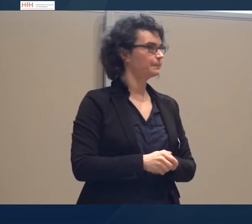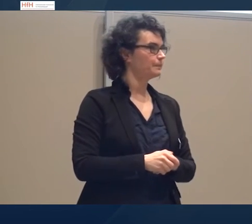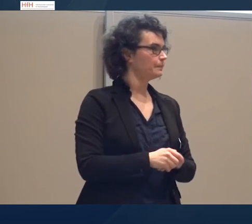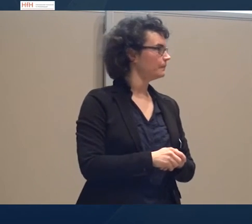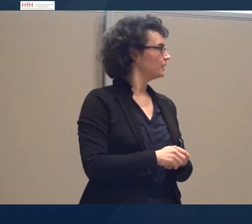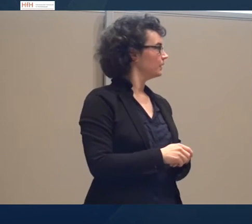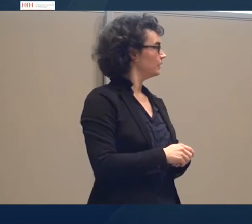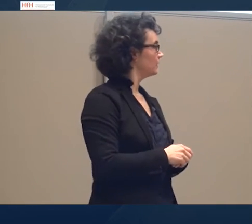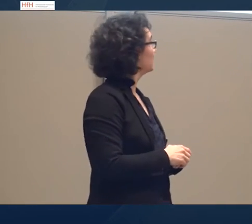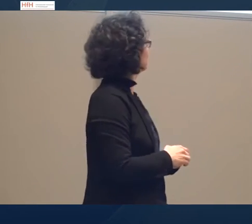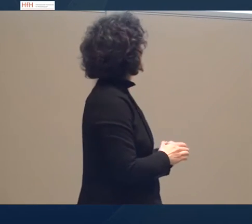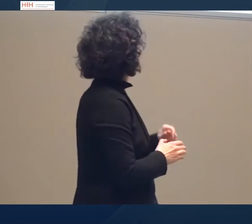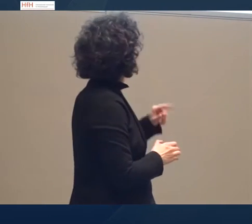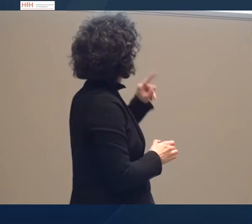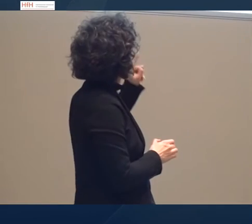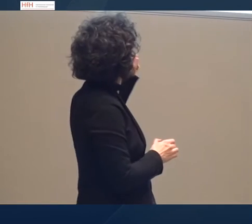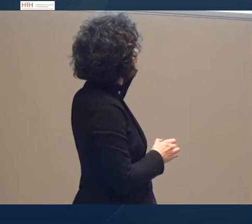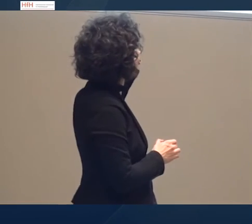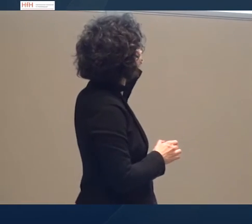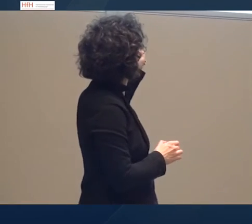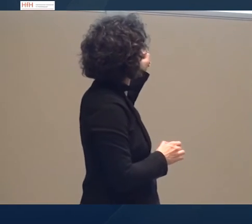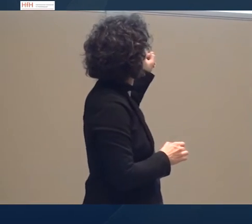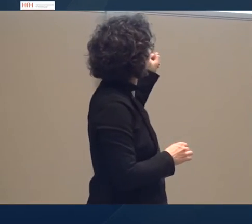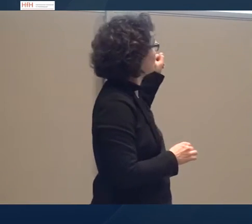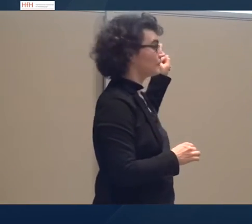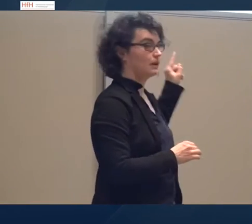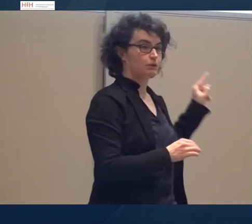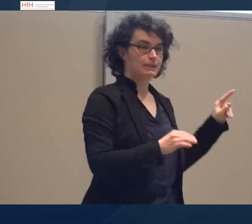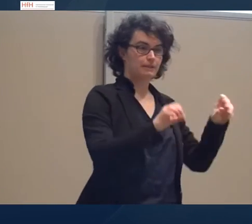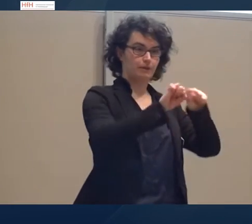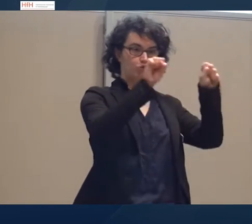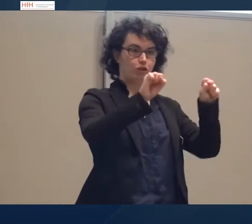Und anhand von diesem Schema wird auch klar, dass wir, das hat Jörg auch schon erwähnt,